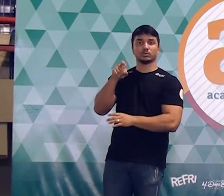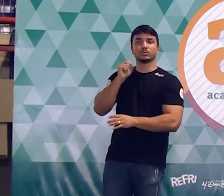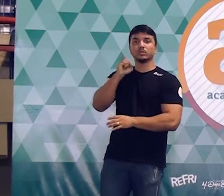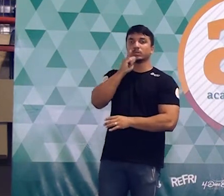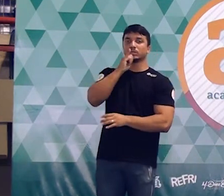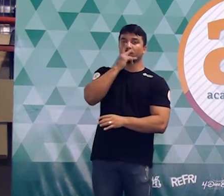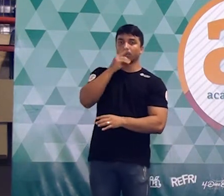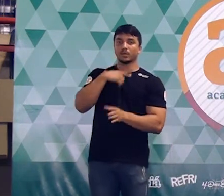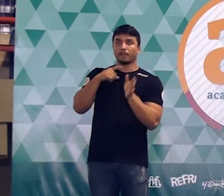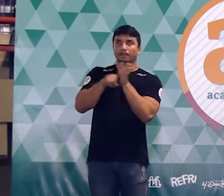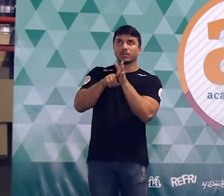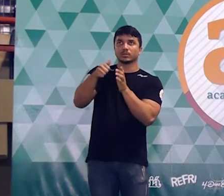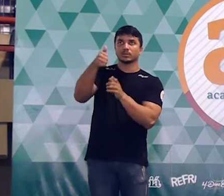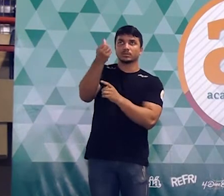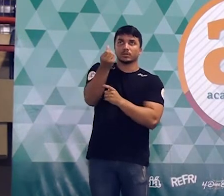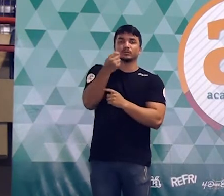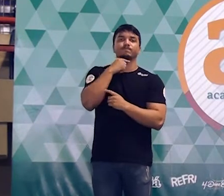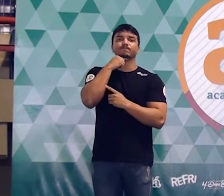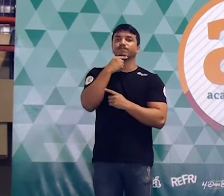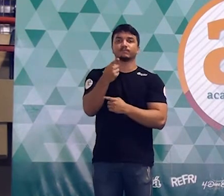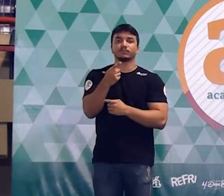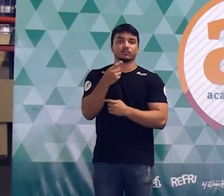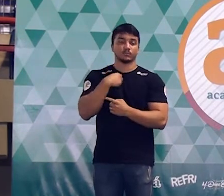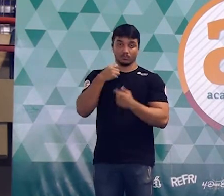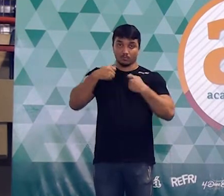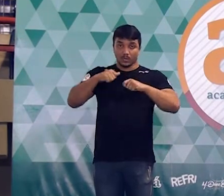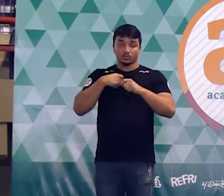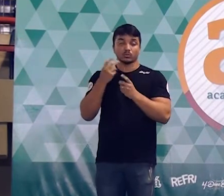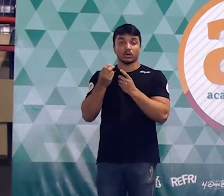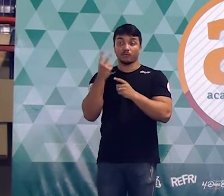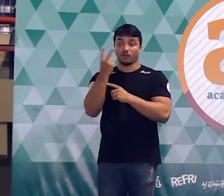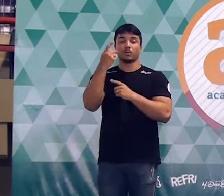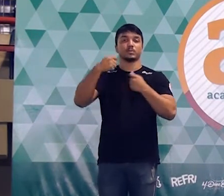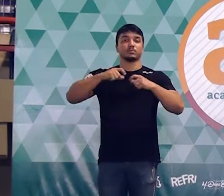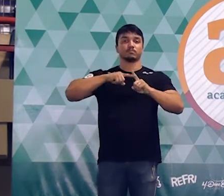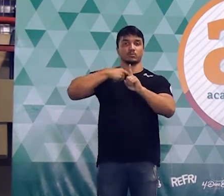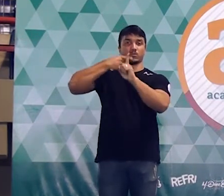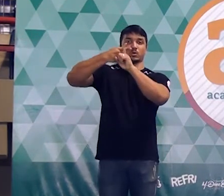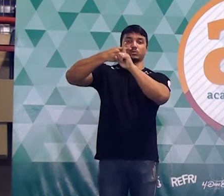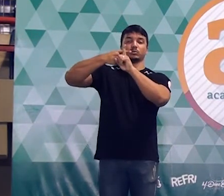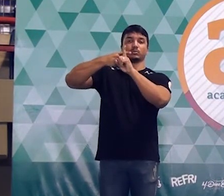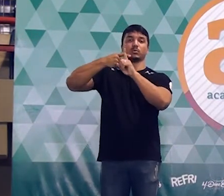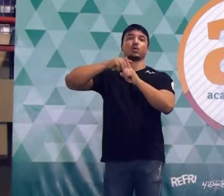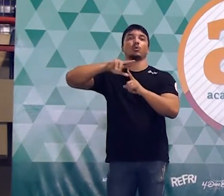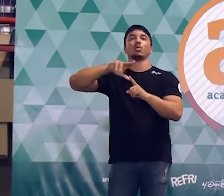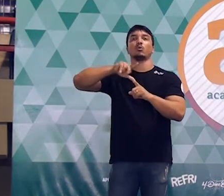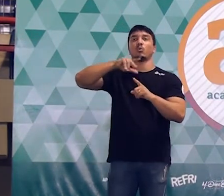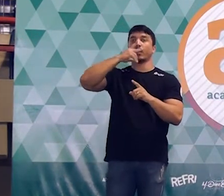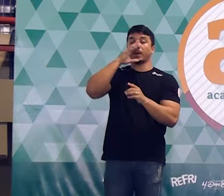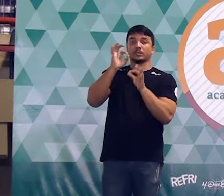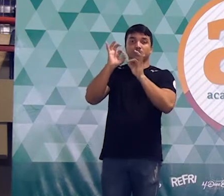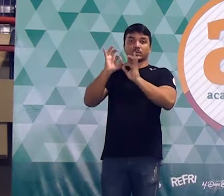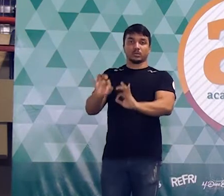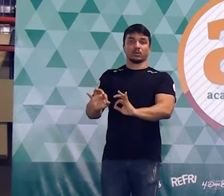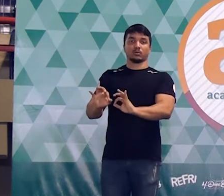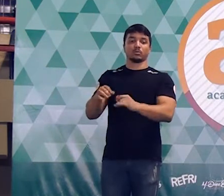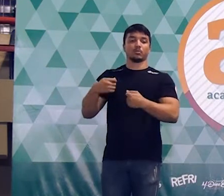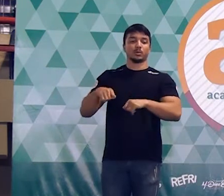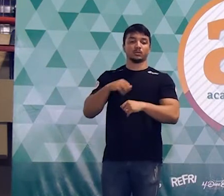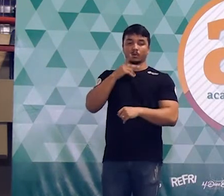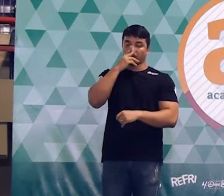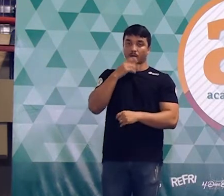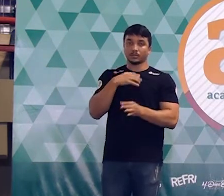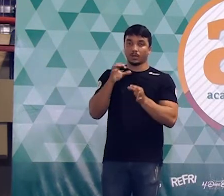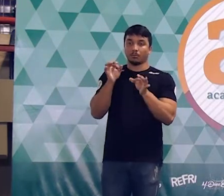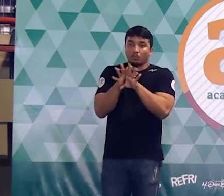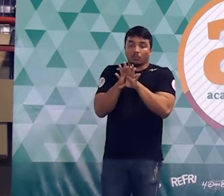uma altura pode ser menos 16 metros? A altura tem que ser um valor positivo. Não precisa ser um valor exato. Não precisa ser